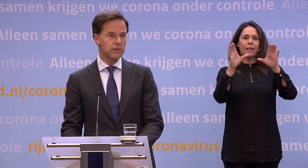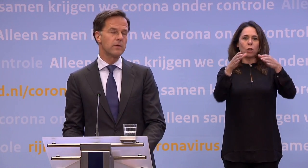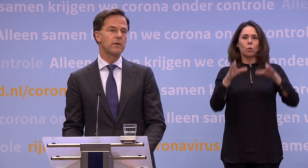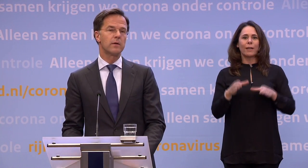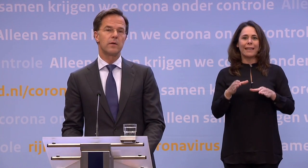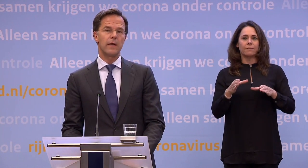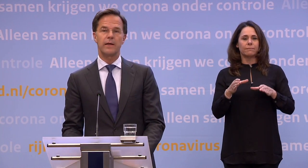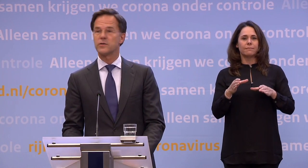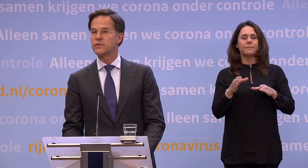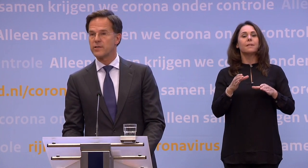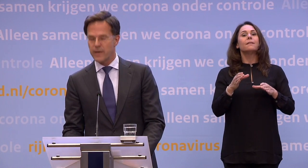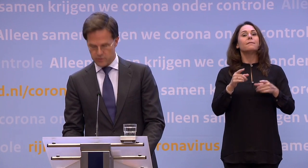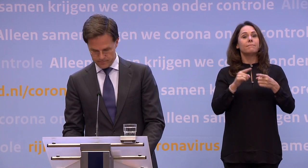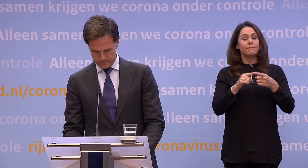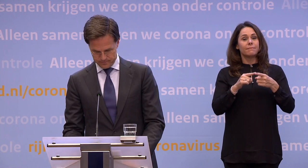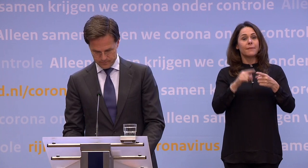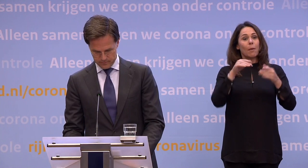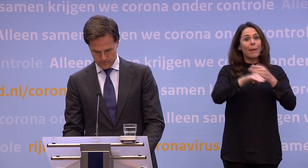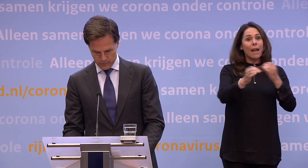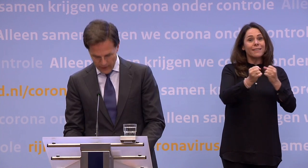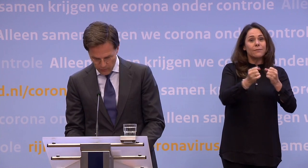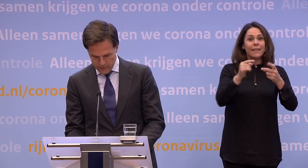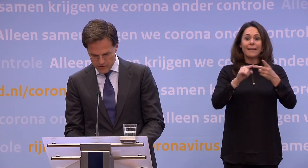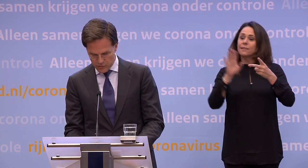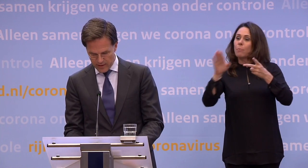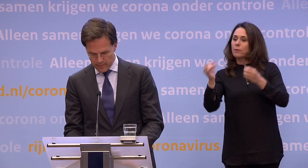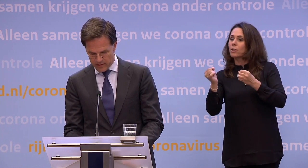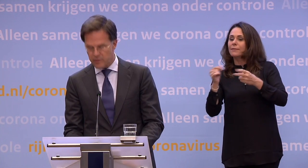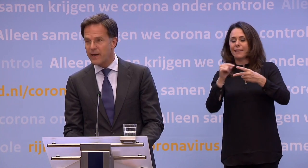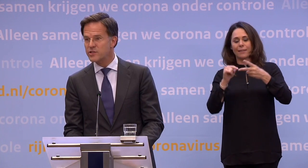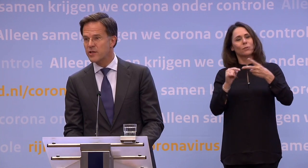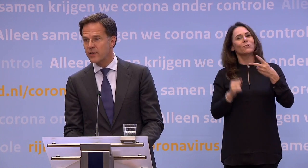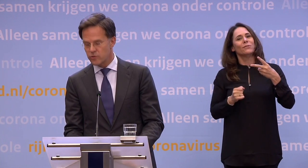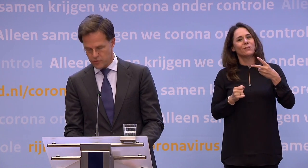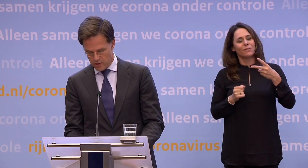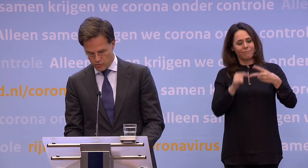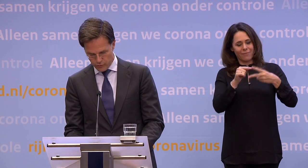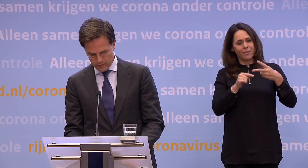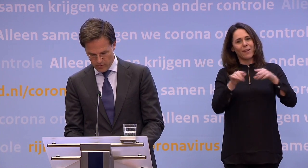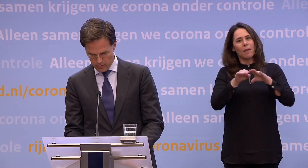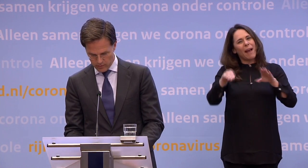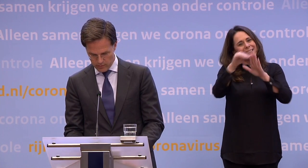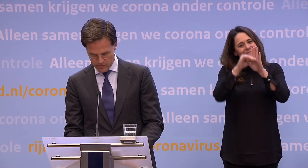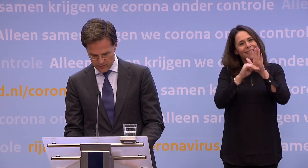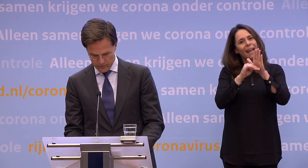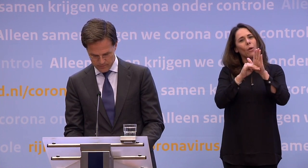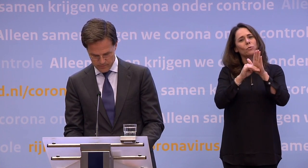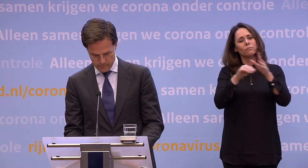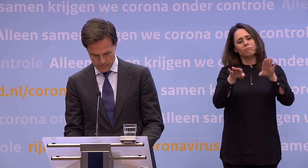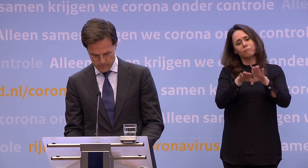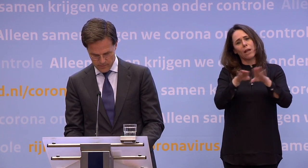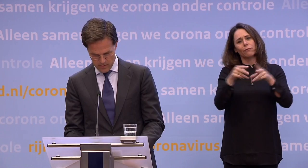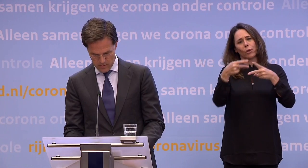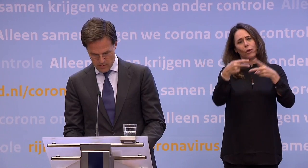binnen en activiteiten buiten. Voor elk van deze twee maken we de basisregels zoveel mogelijk hetzelfde.